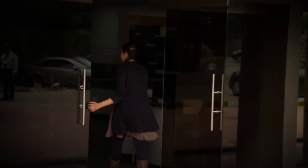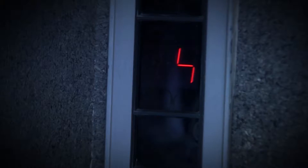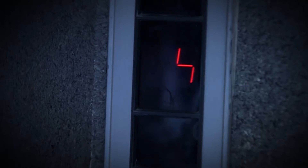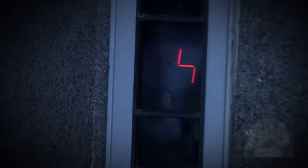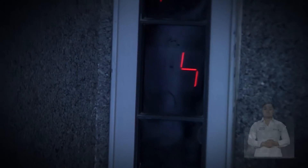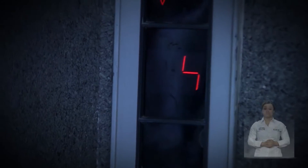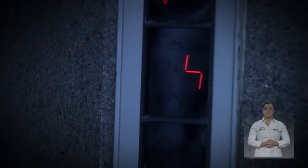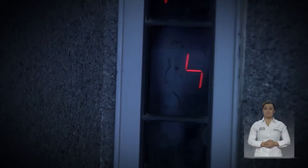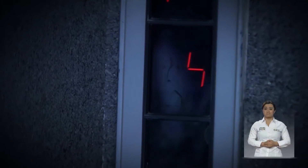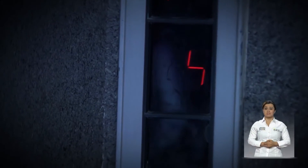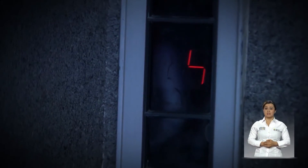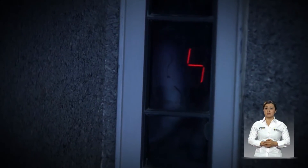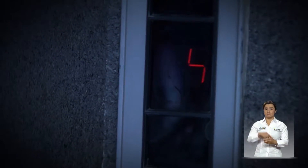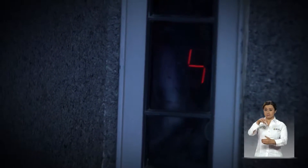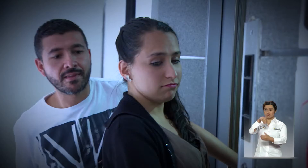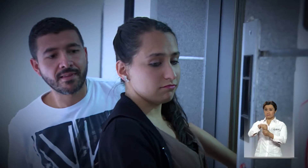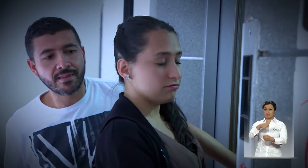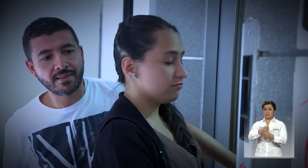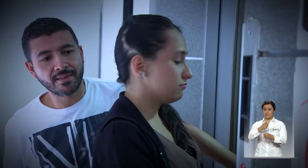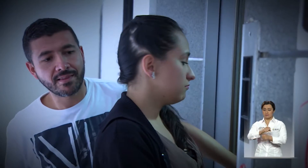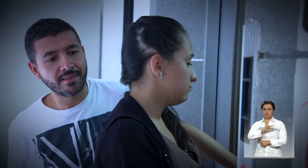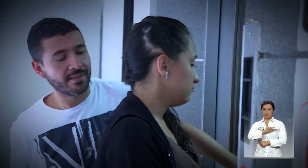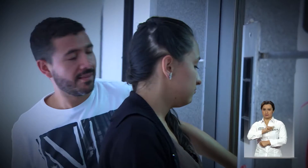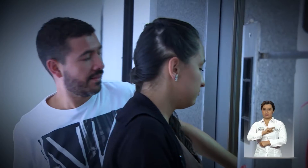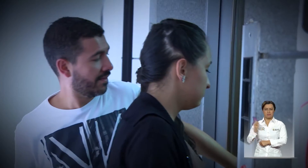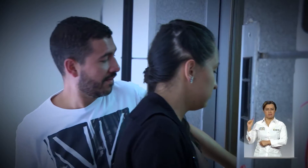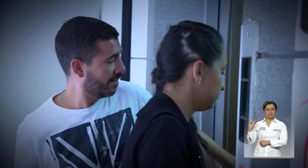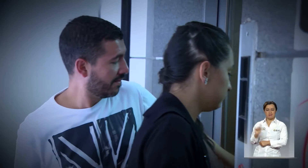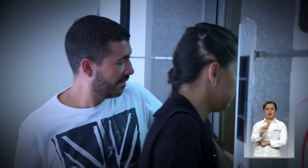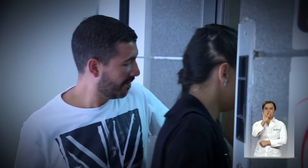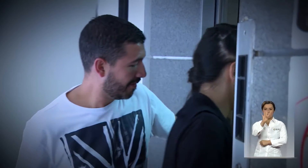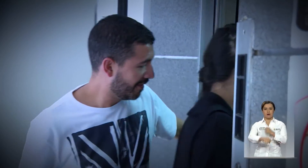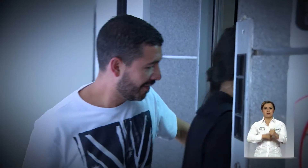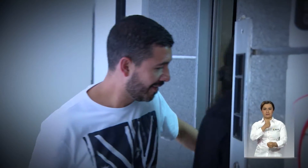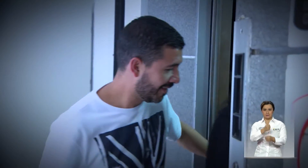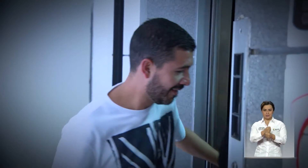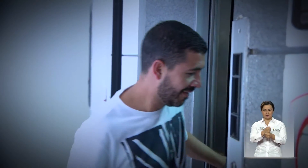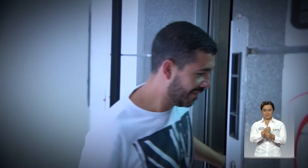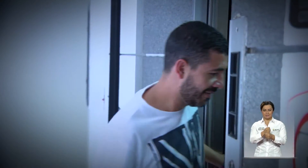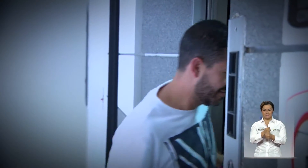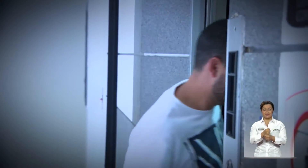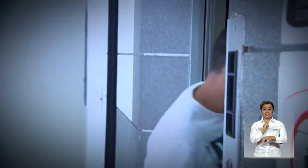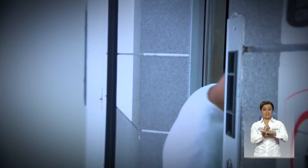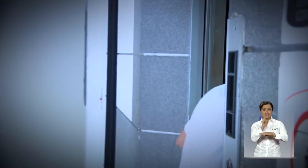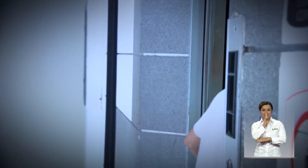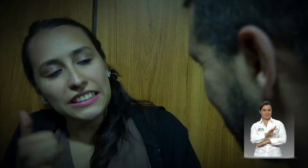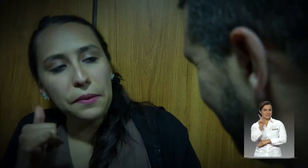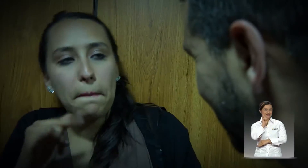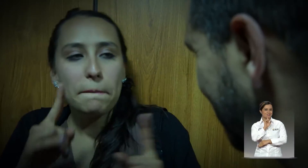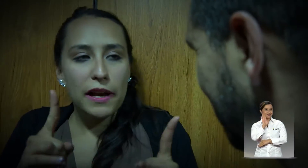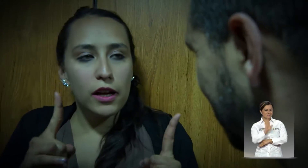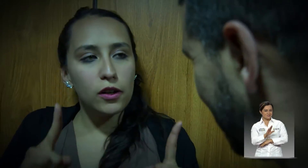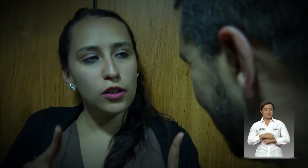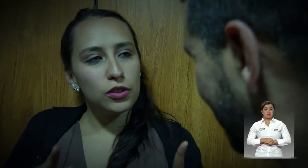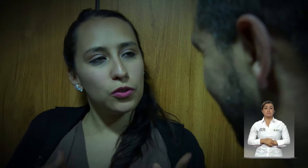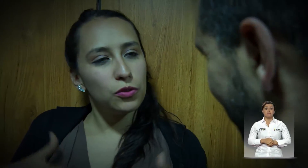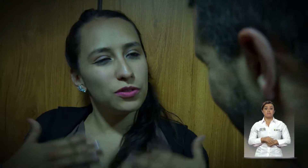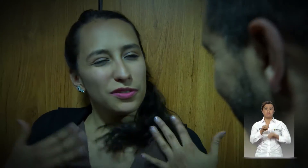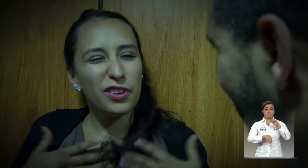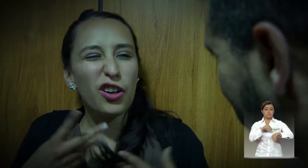Desde hace cuatro años, trabaja en el Instituto Nacional para Sordos, INSOR, donde ha emprendido varios proyectos